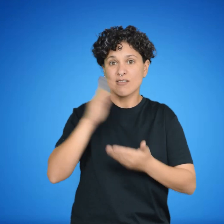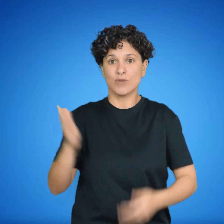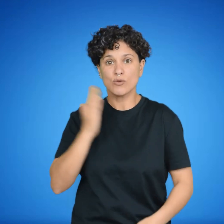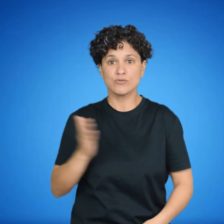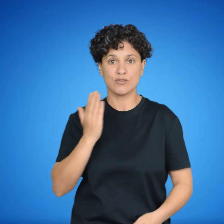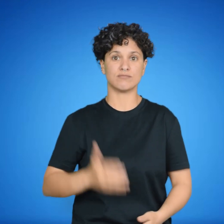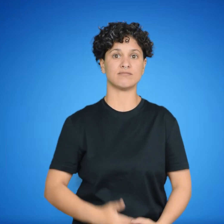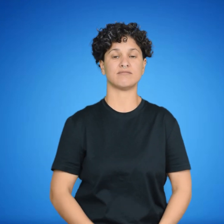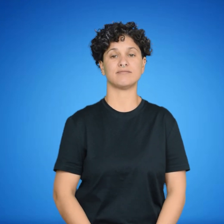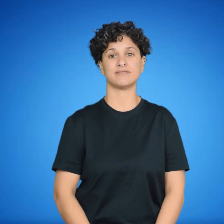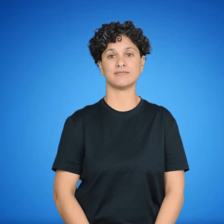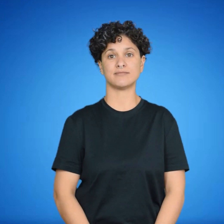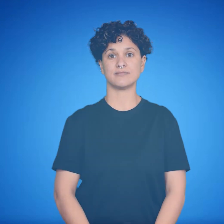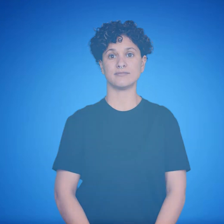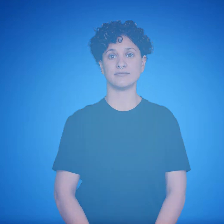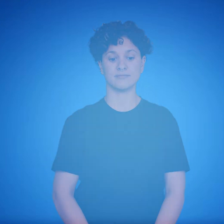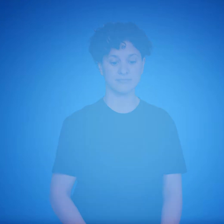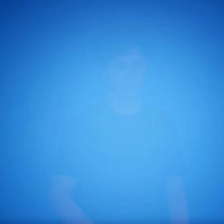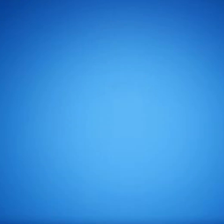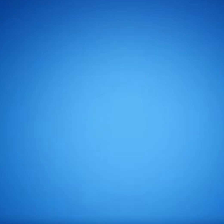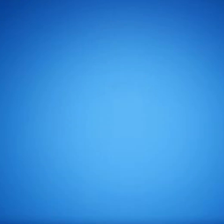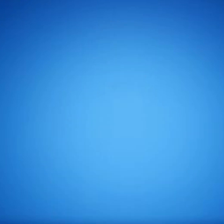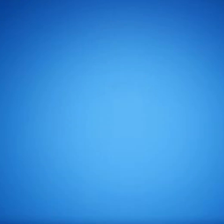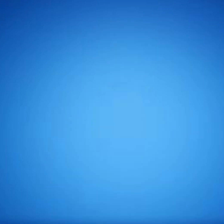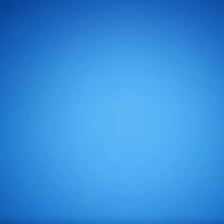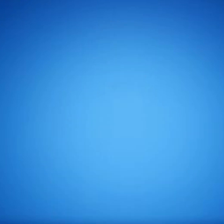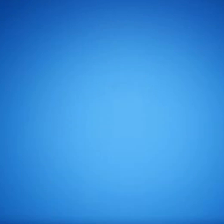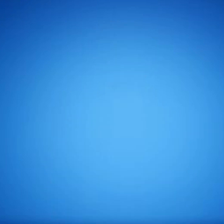que no contribuyen con la producción de ninguna manera. la improductiva, en donde se hallan niveles Gracias